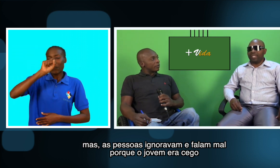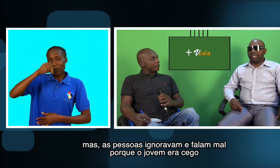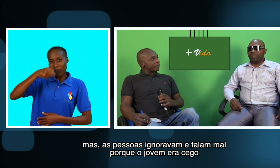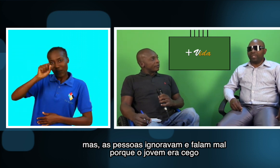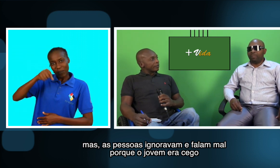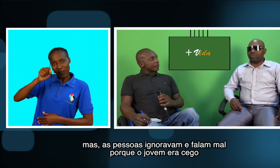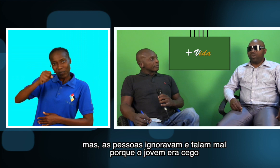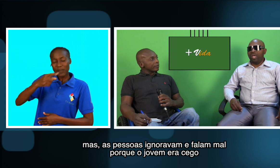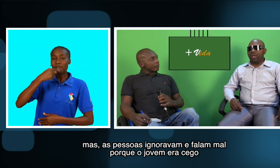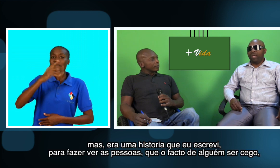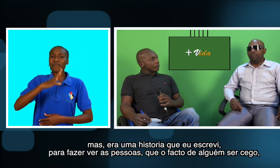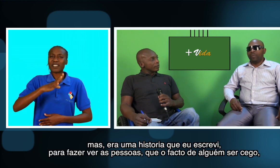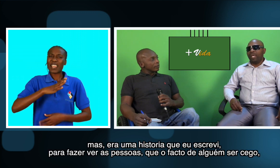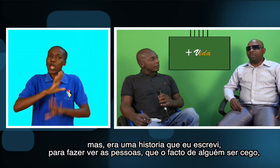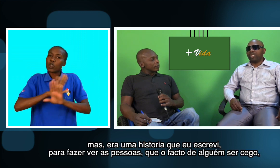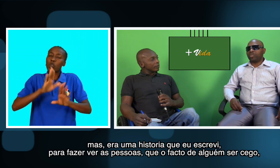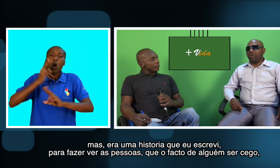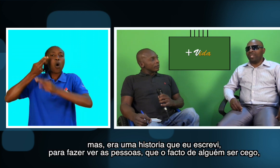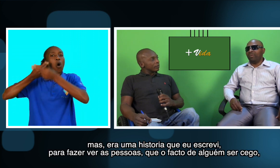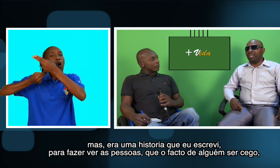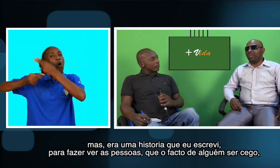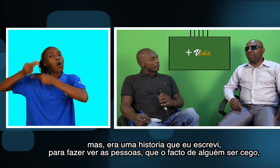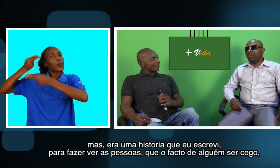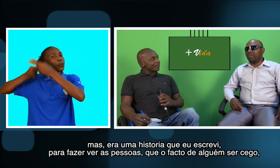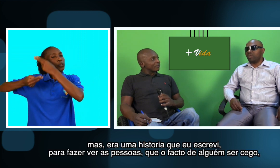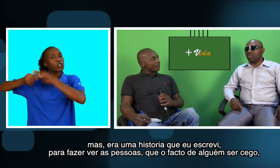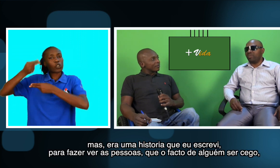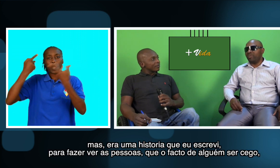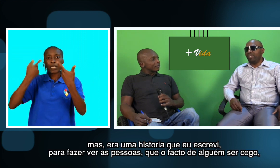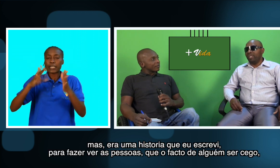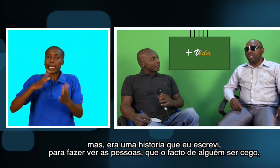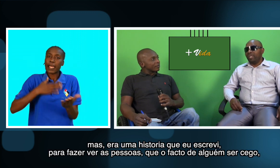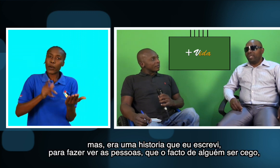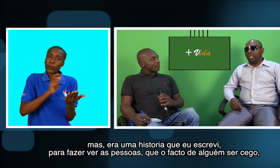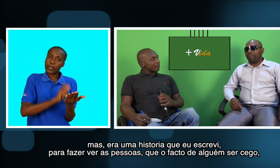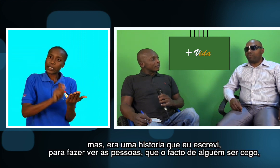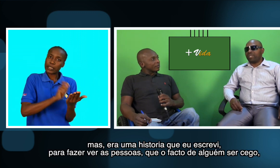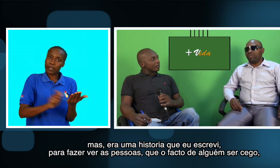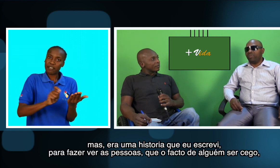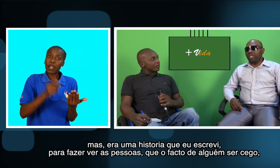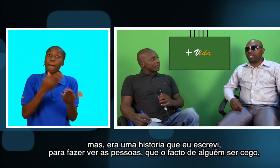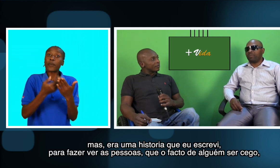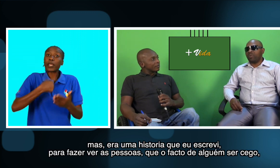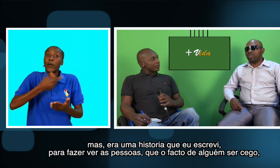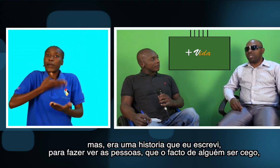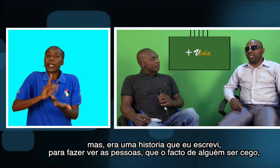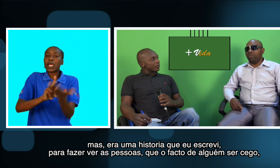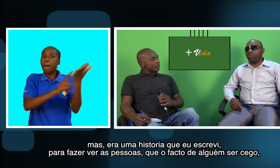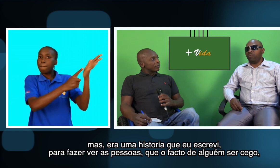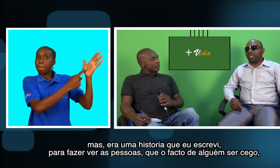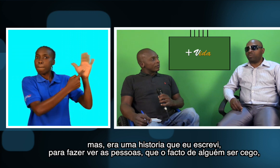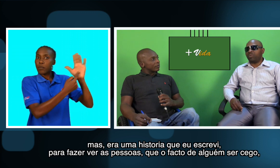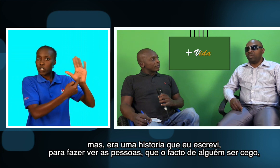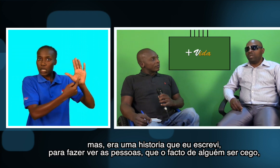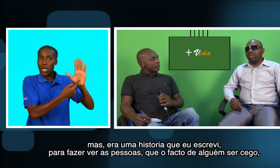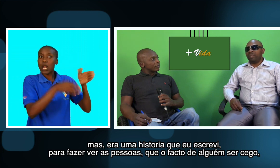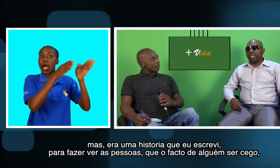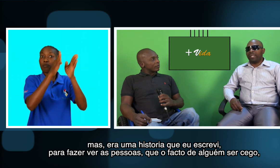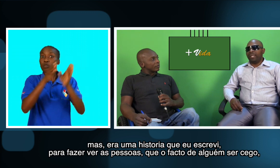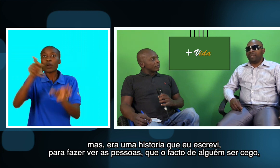Exatamente. Mas era uma história que eu só escrevi, para fazer ver às pessoas que o fato de alguém